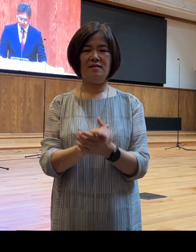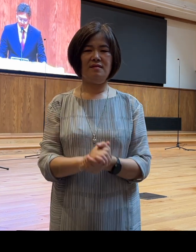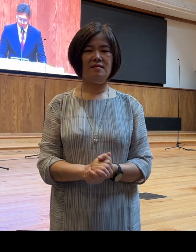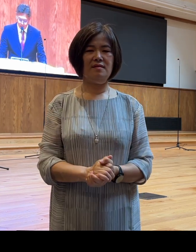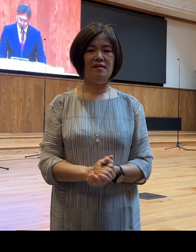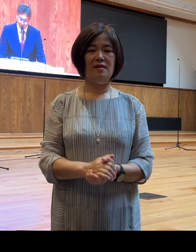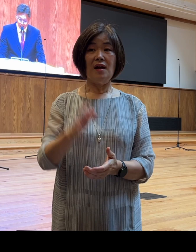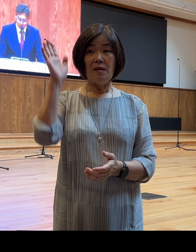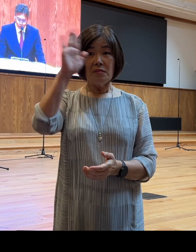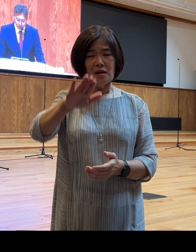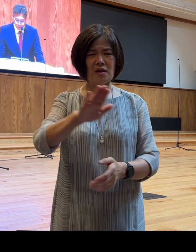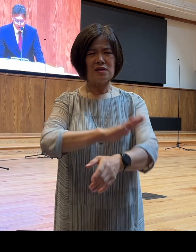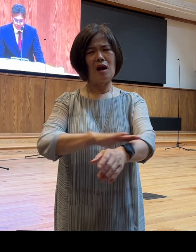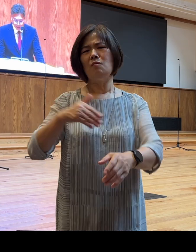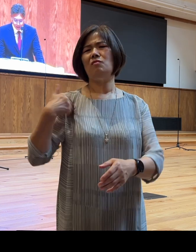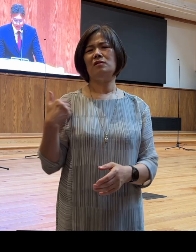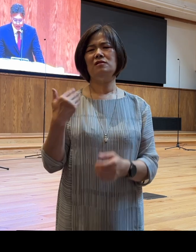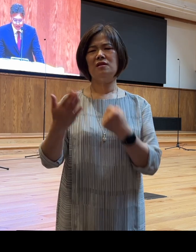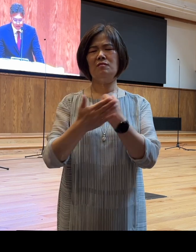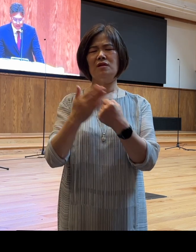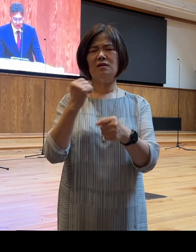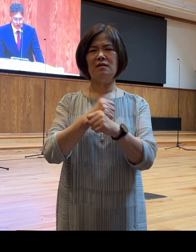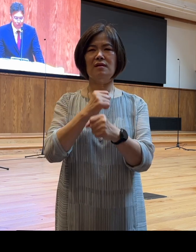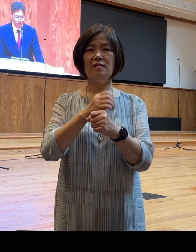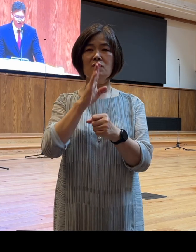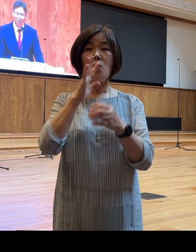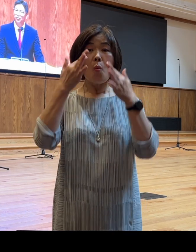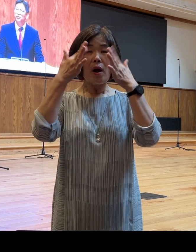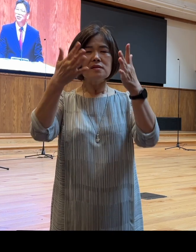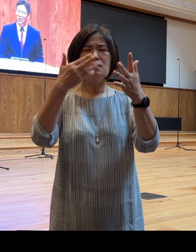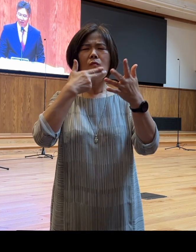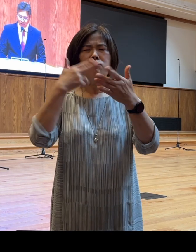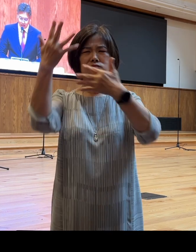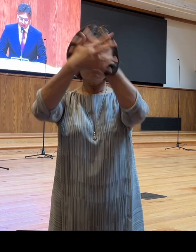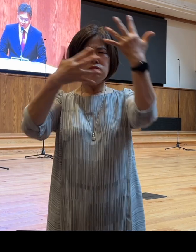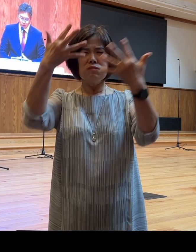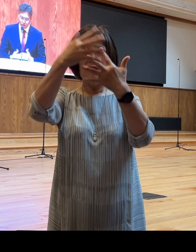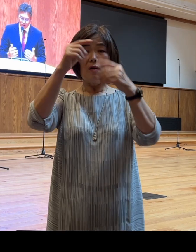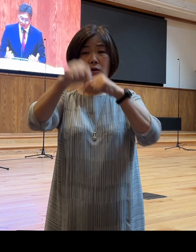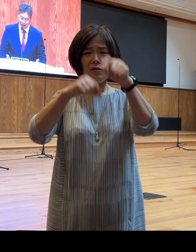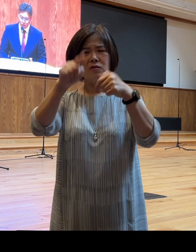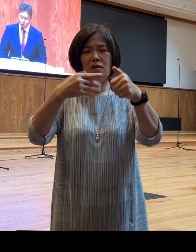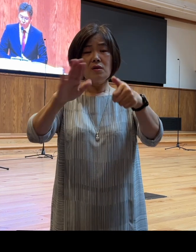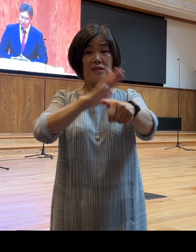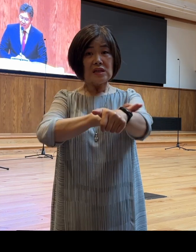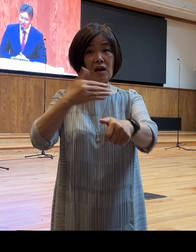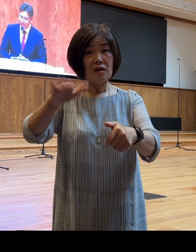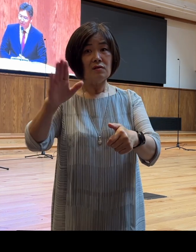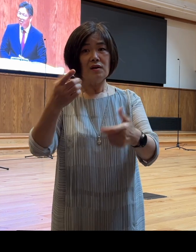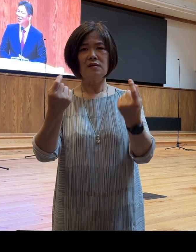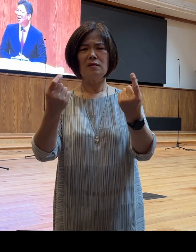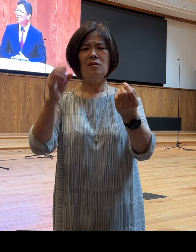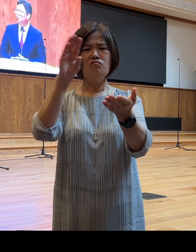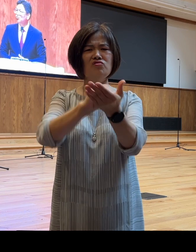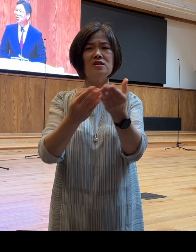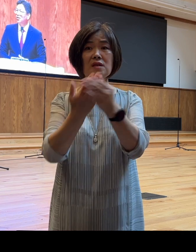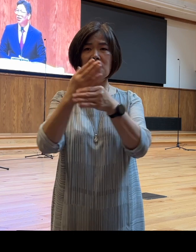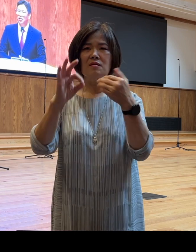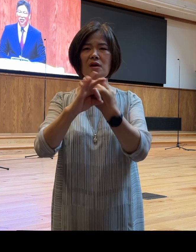미래를 알지 못해서 늘 막연한 길을 걷는 것 같고 잘 가고 있는 것 같다가도 어떤 문제가 생기면 한순간에 길을